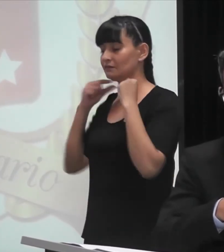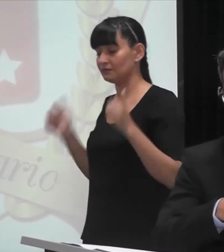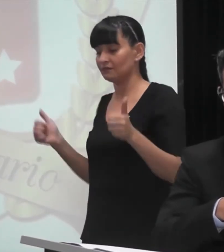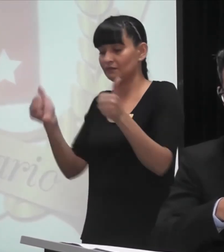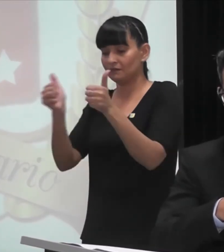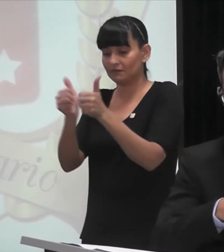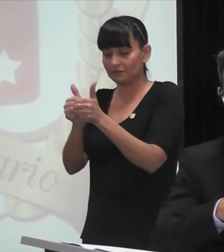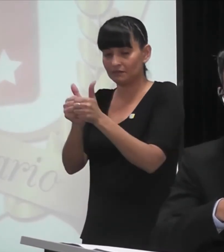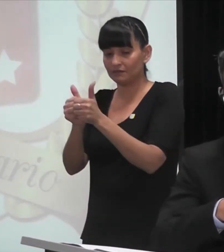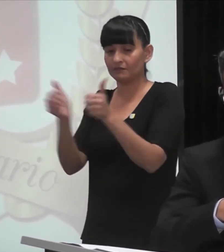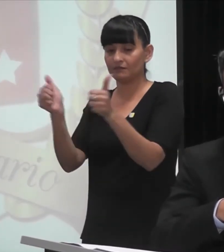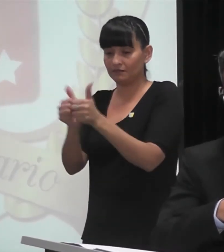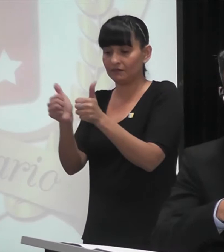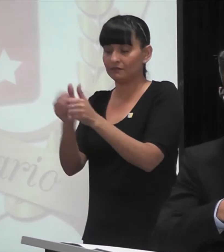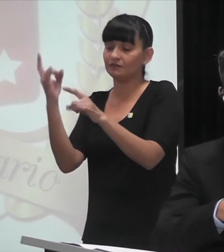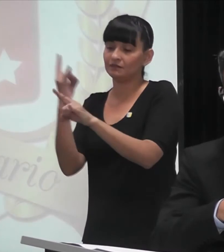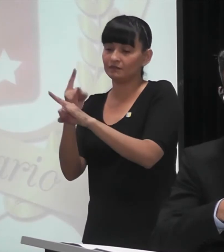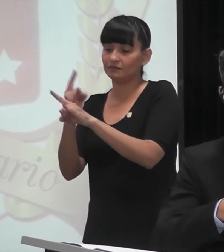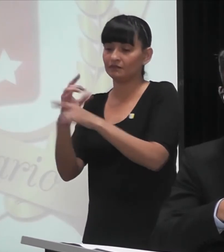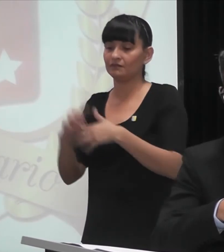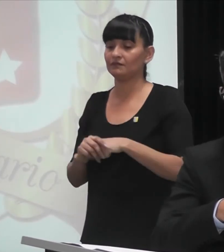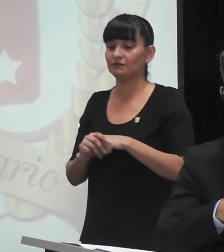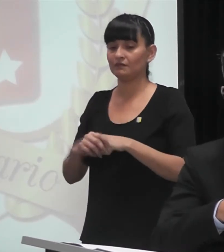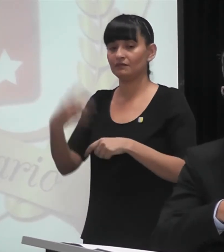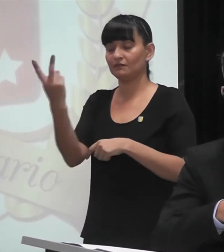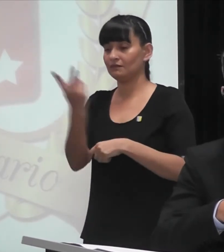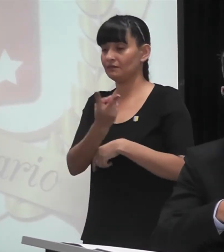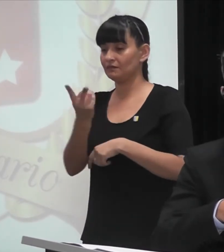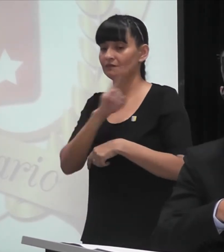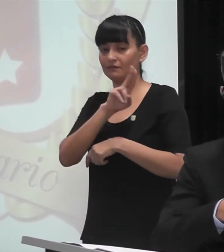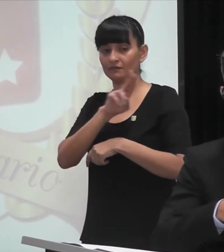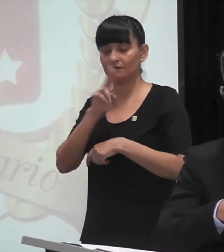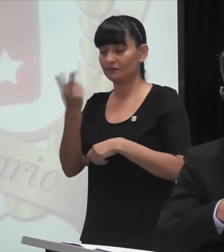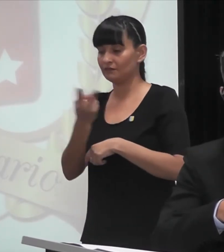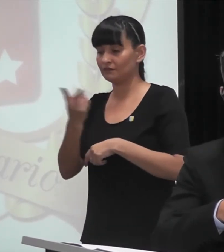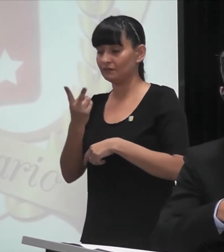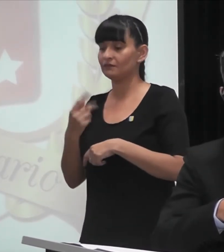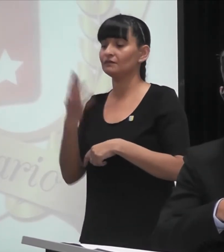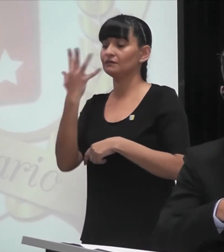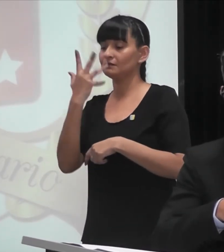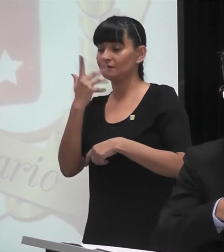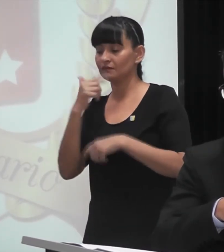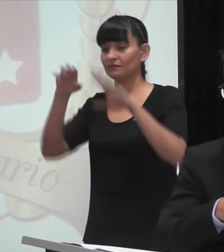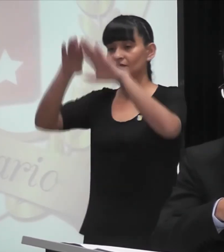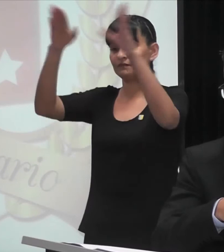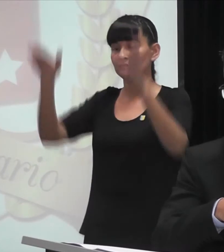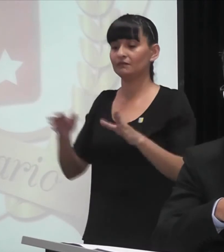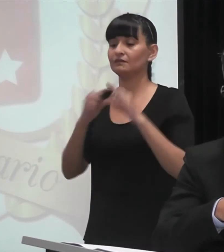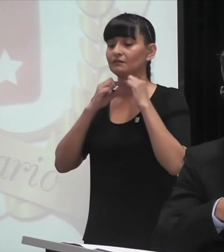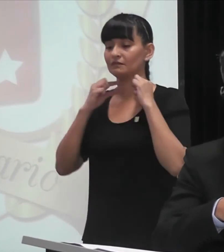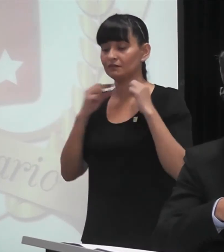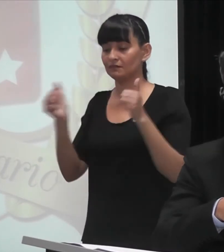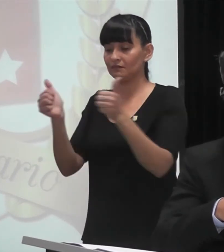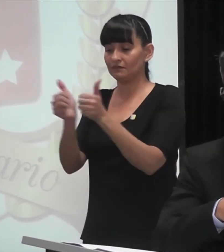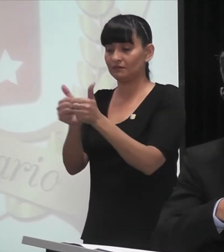porque ellos porque saben cuánto amamos la obra de Don Orione y también los protegemos.